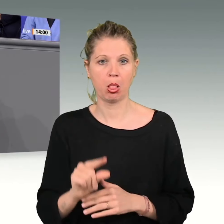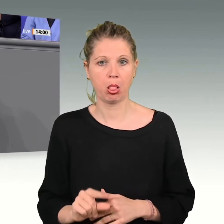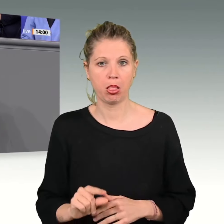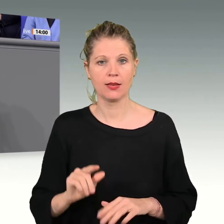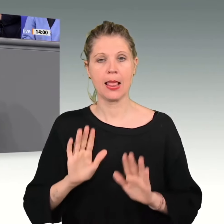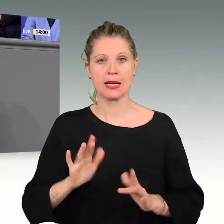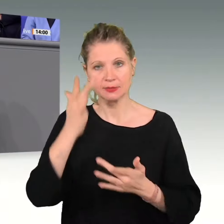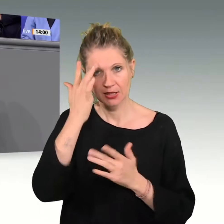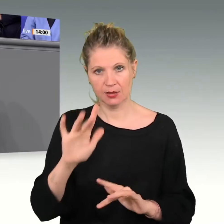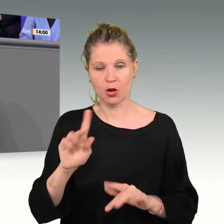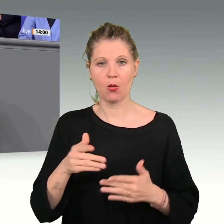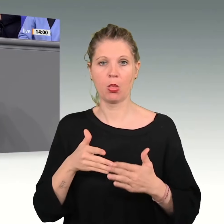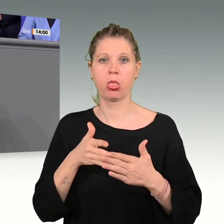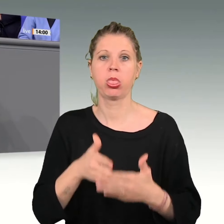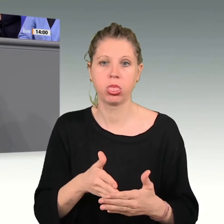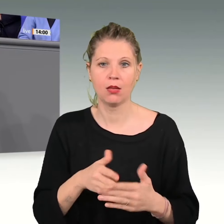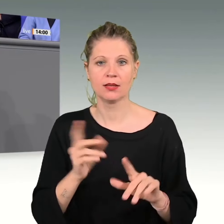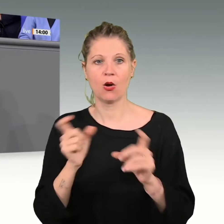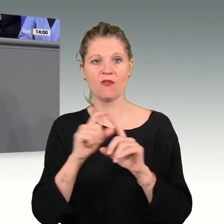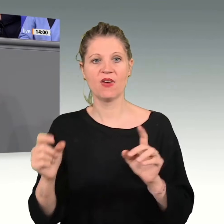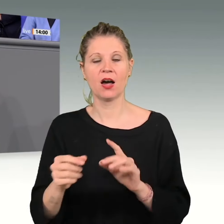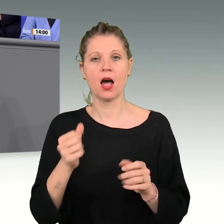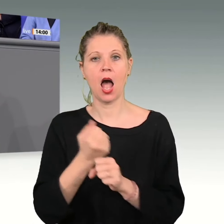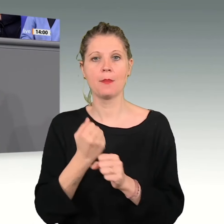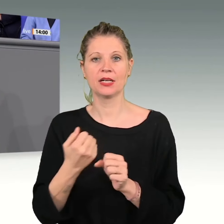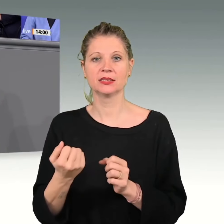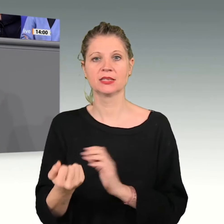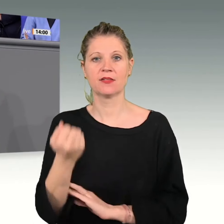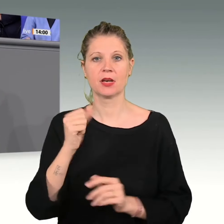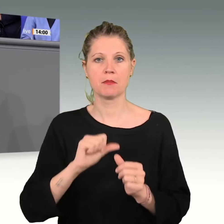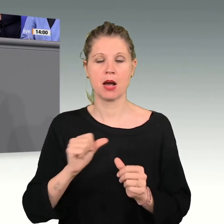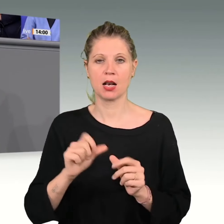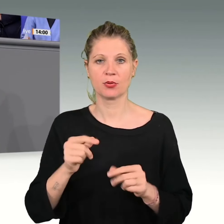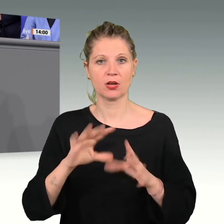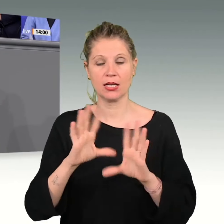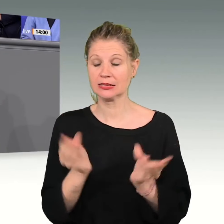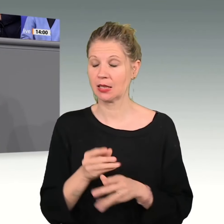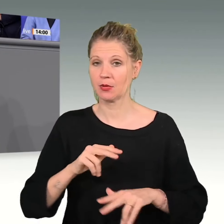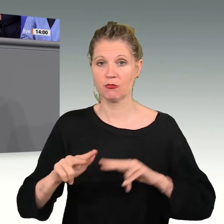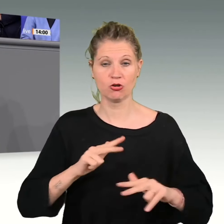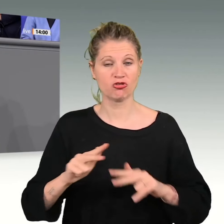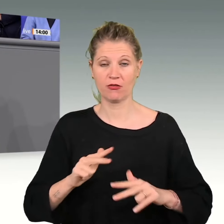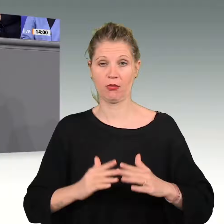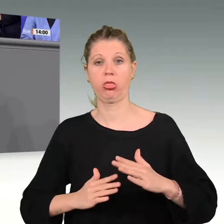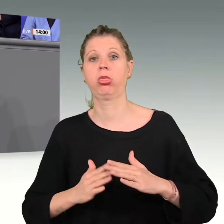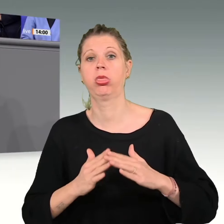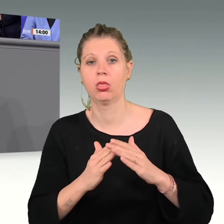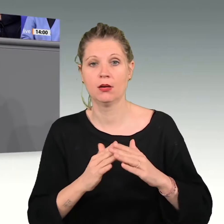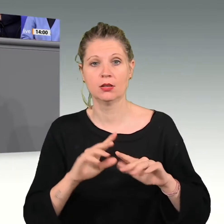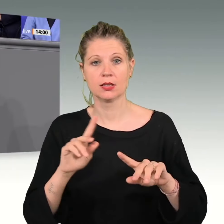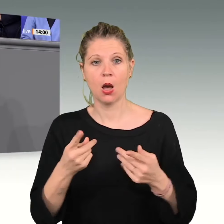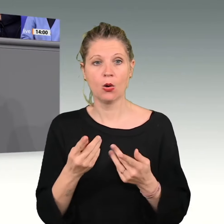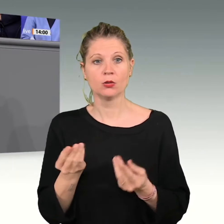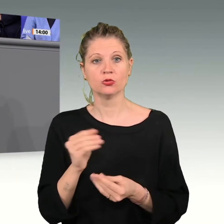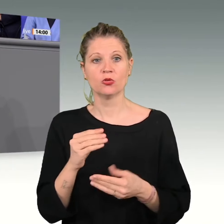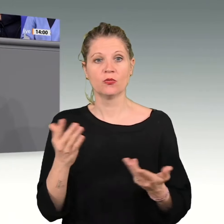auch. Fach- und Arbeitskräftemangel bremsen die ganze Wirtschaft, überbordende Bürokratie erst recht. Soll ich weitermachen?